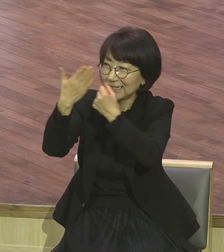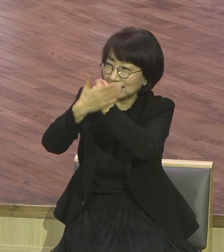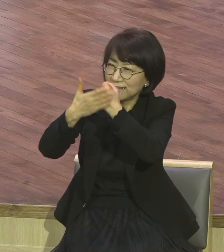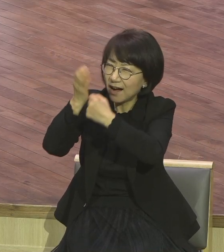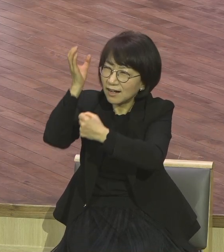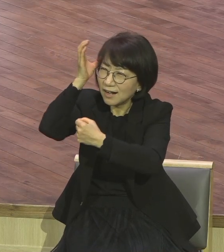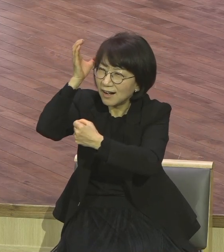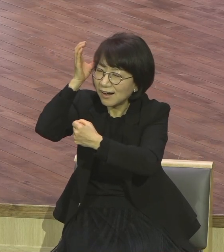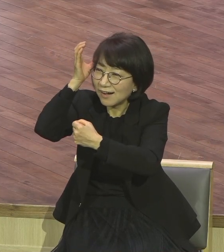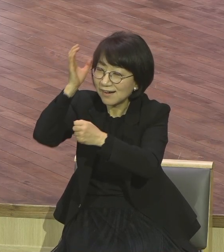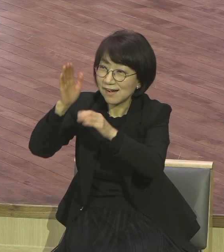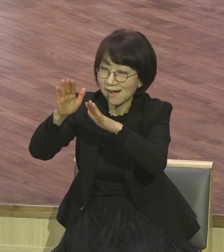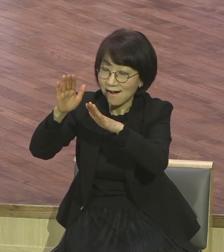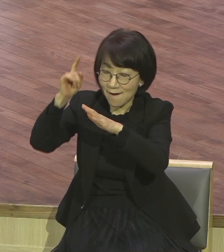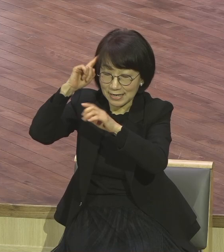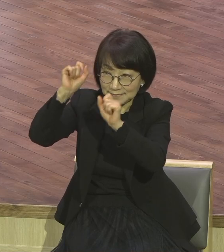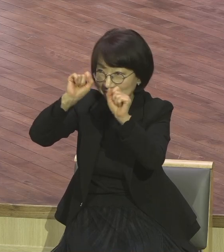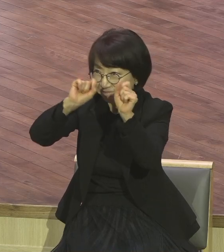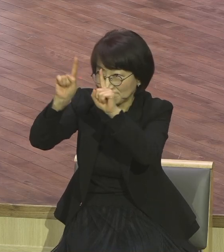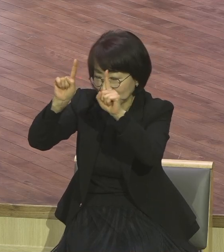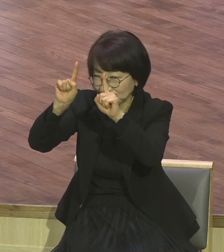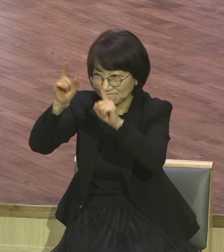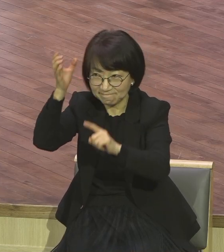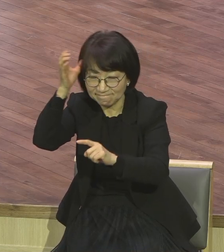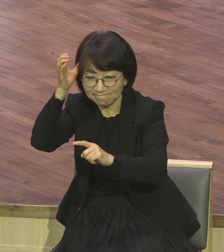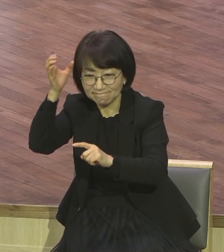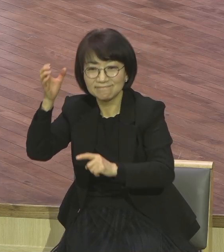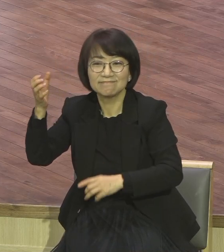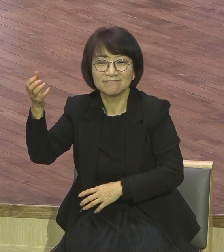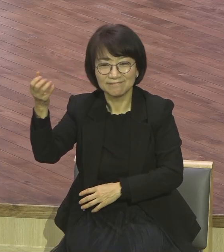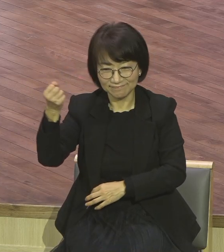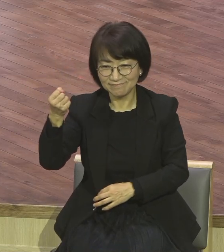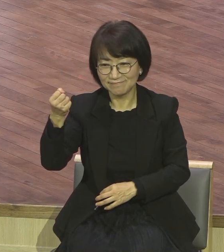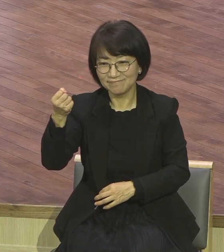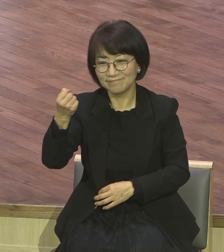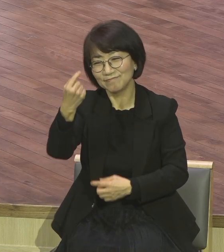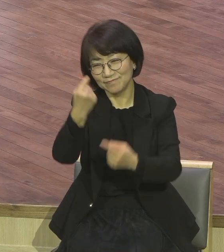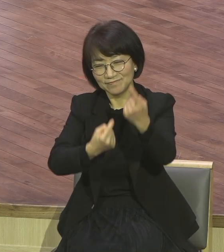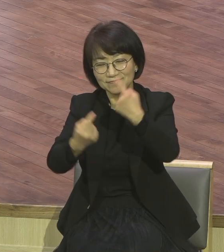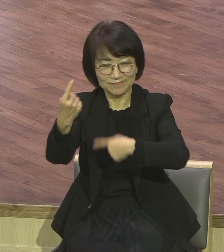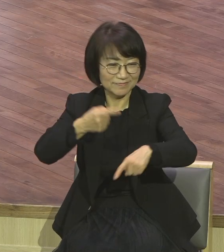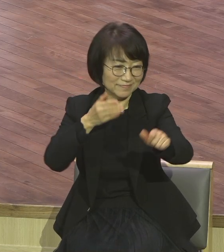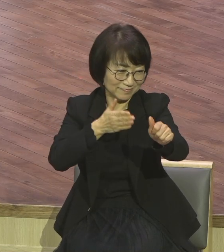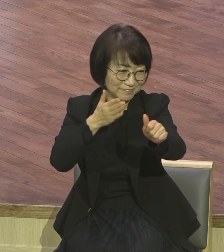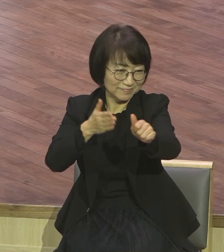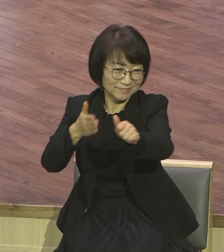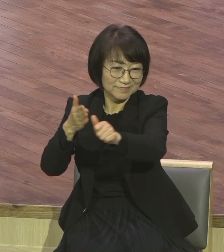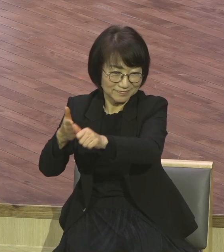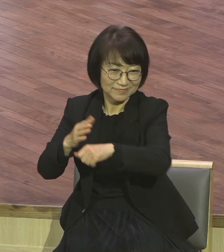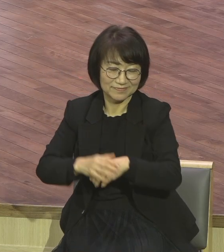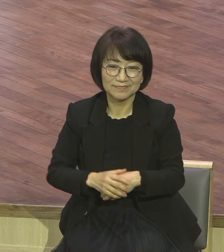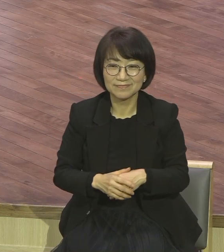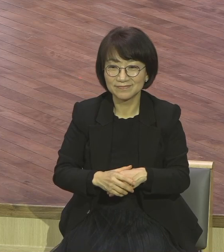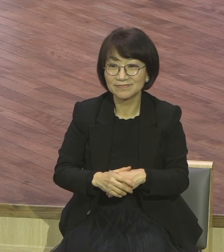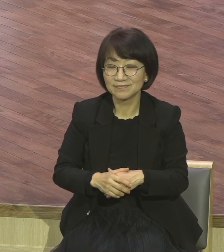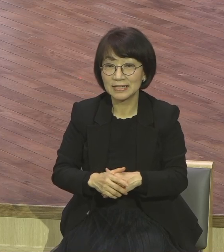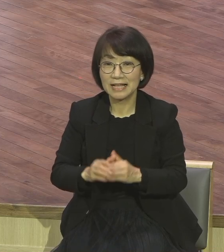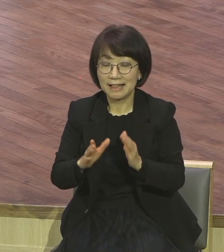깨달음을 주실지 그 기대하면서 나오시기 바랍니다 그렇게 돼야 정말 변화와 성장 모든 것을